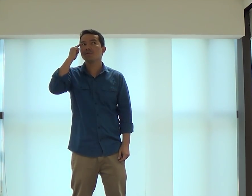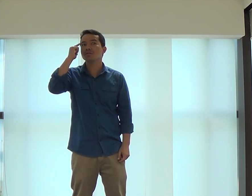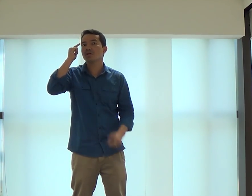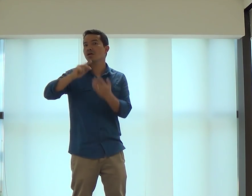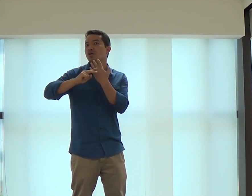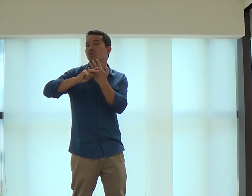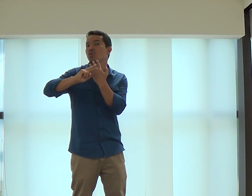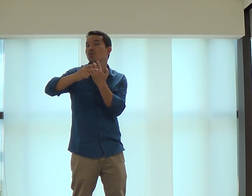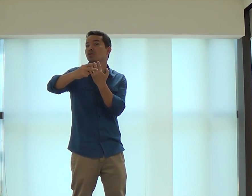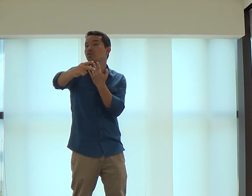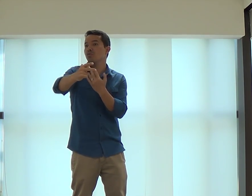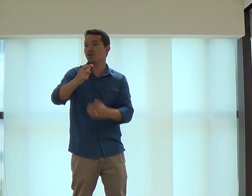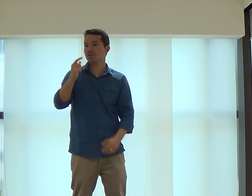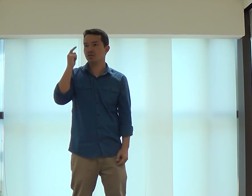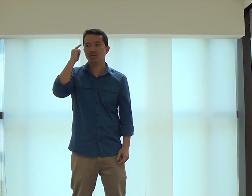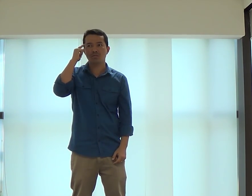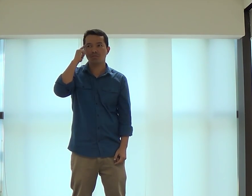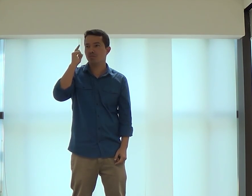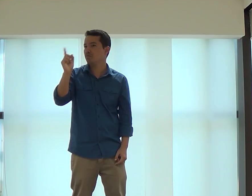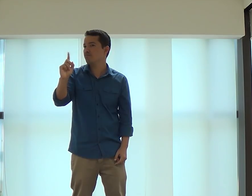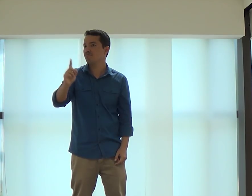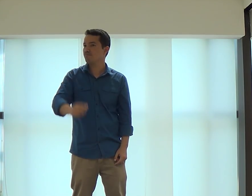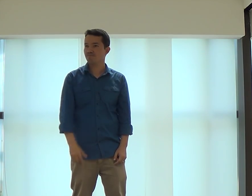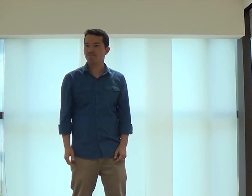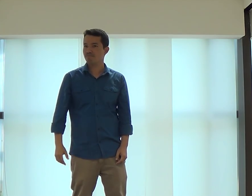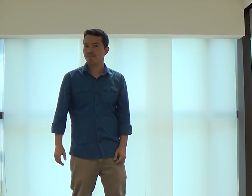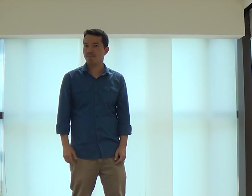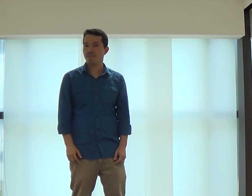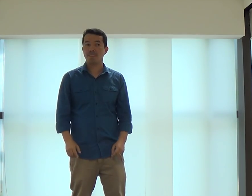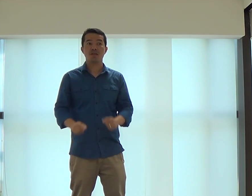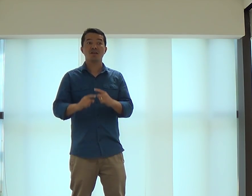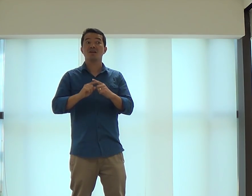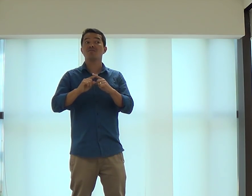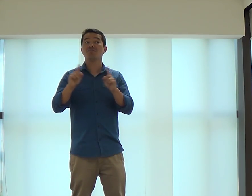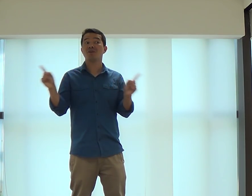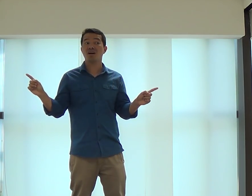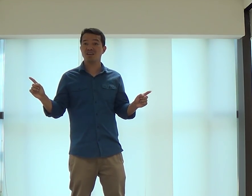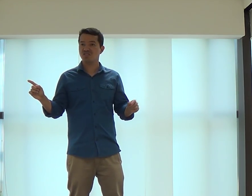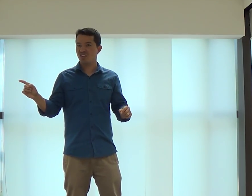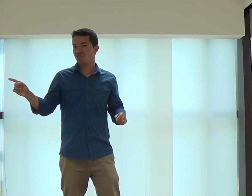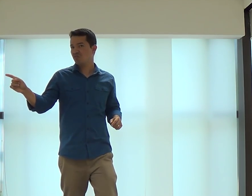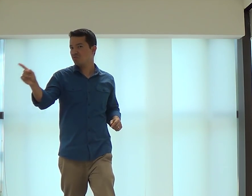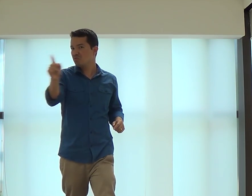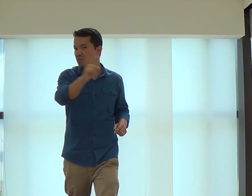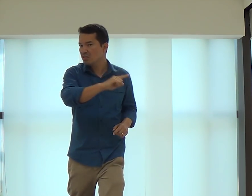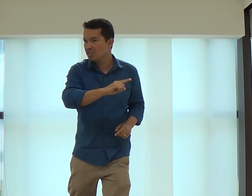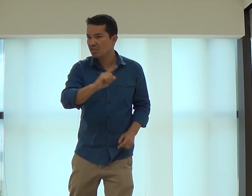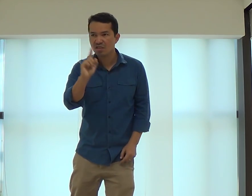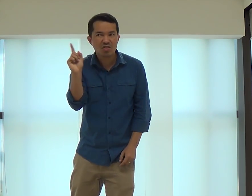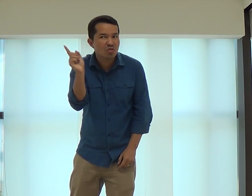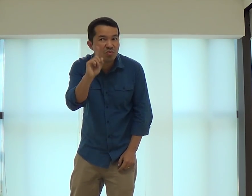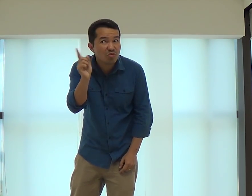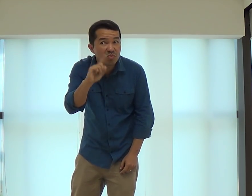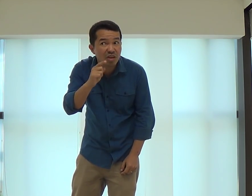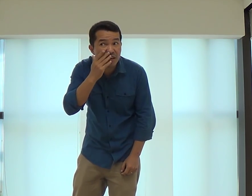Ela não tem, por exemplo, não sabe das consequências do que pode acontecer. Agora, vocês,